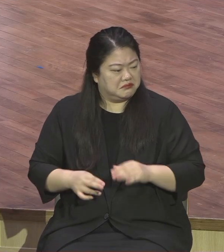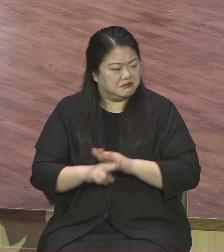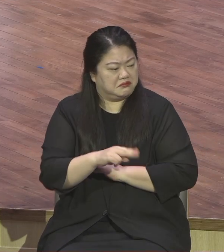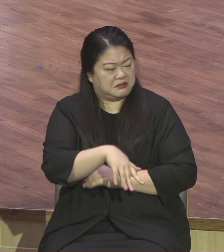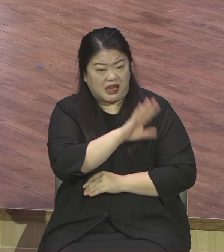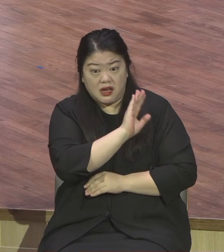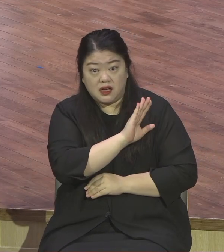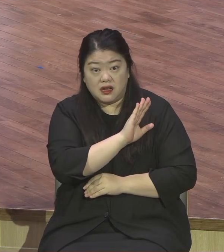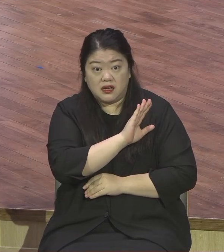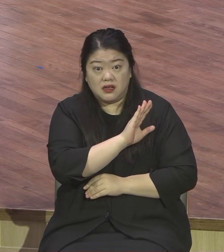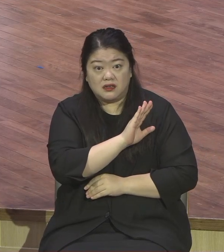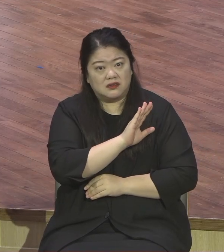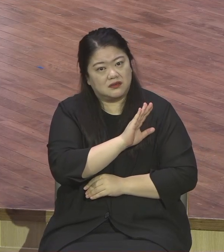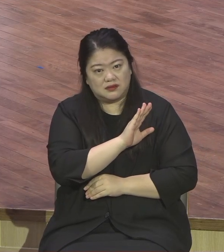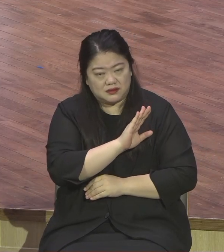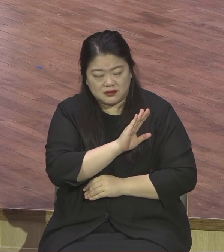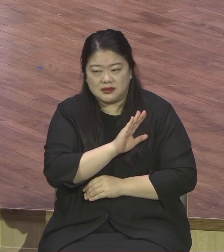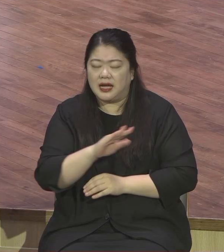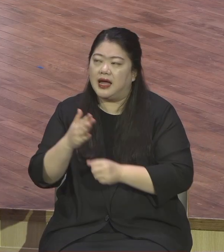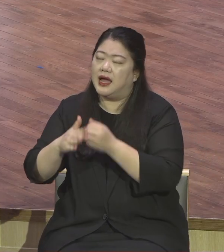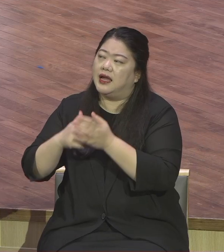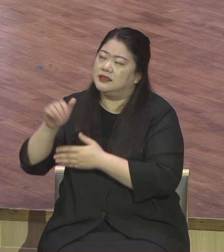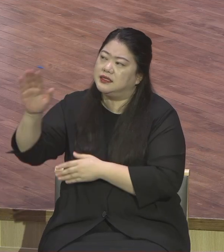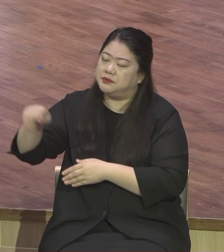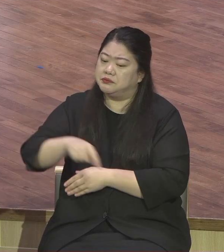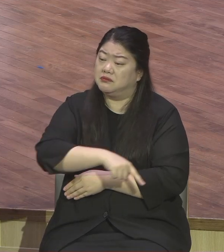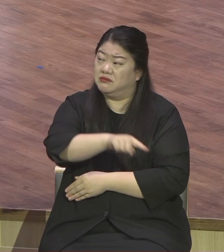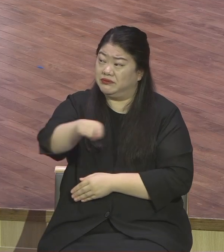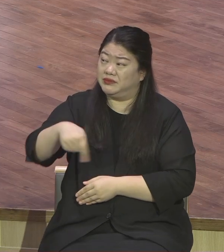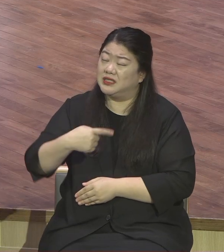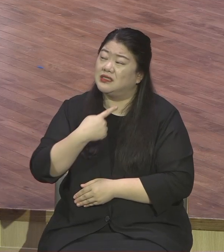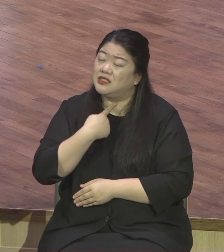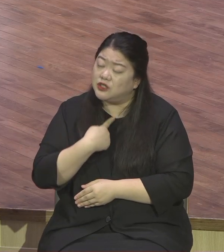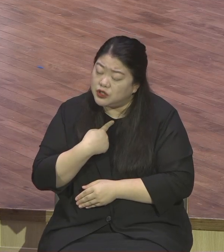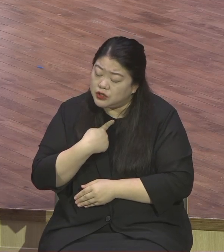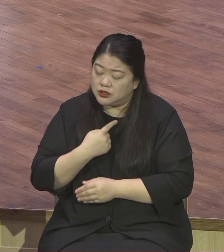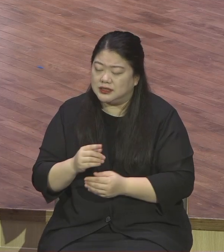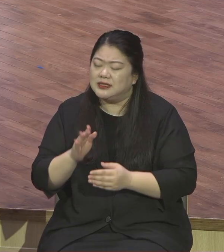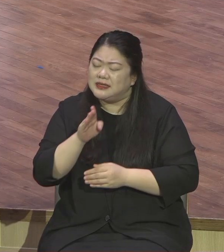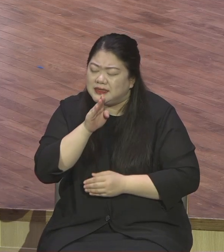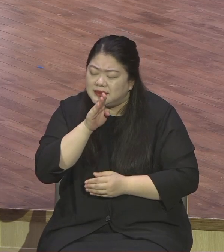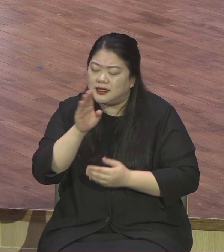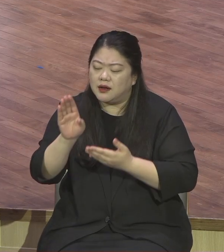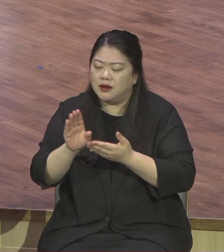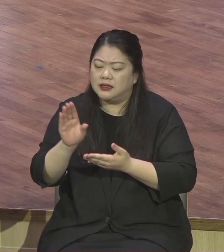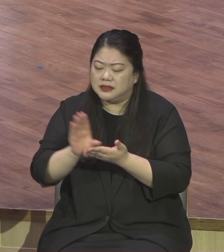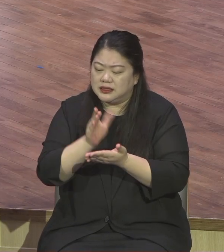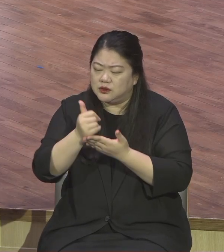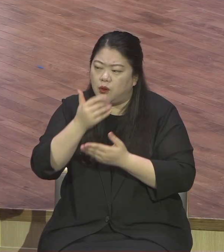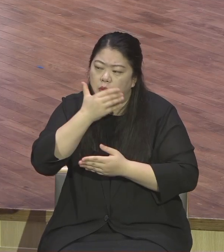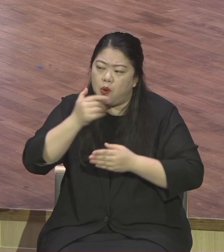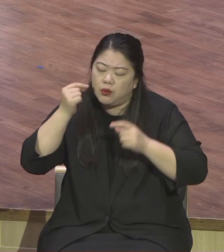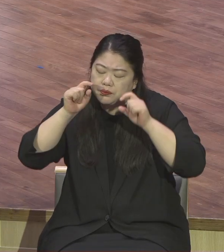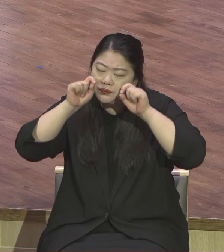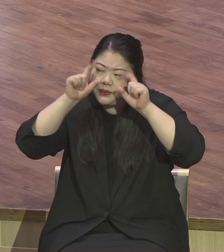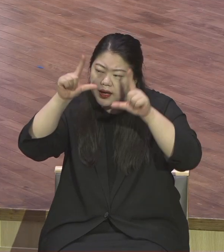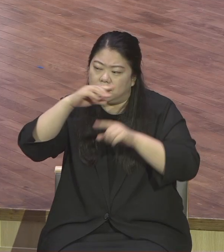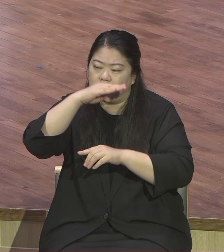힘을 얻고 예배들이 가야 조옥사사 매일 저는 정식이 기도하면서 이들을 불러가며